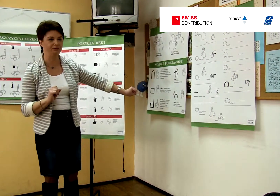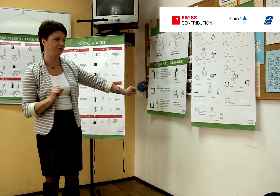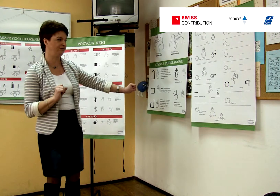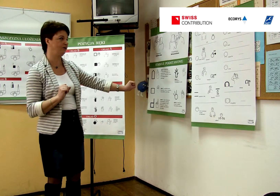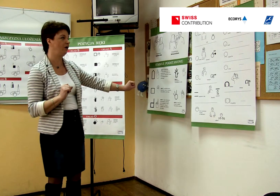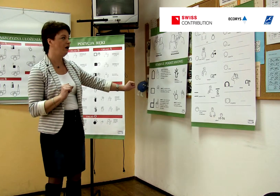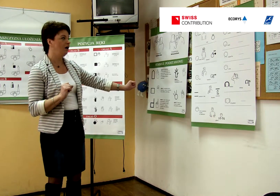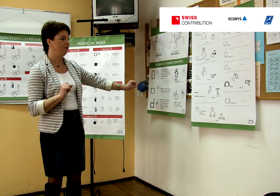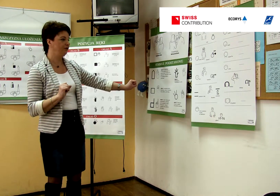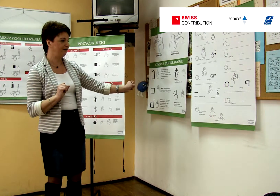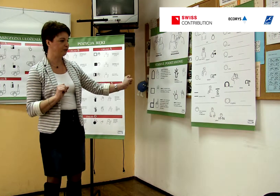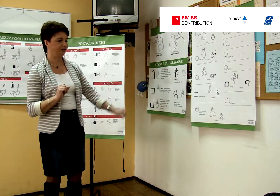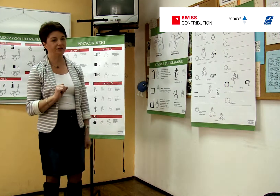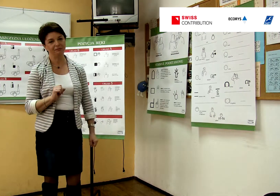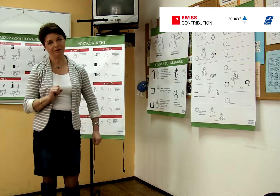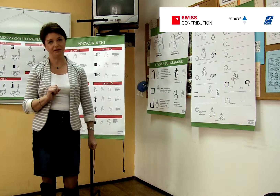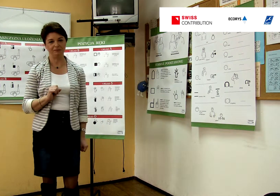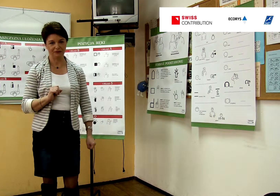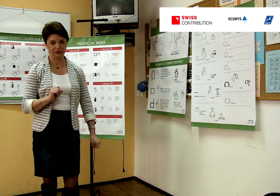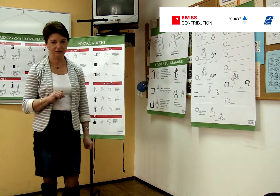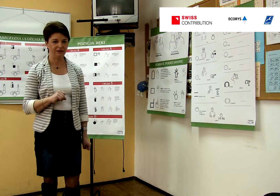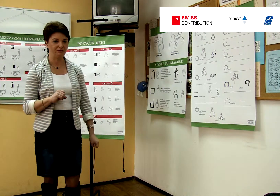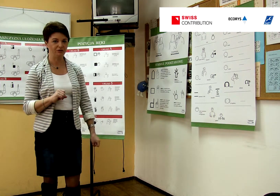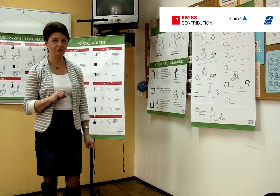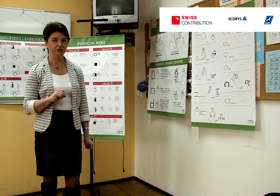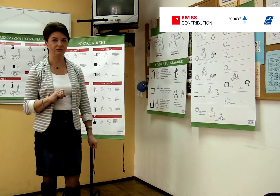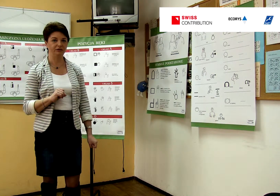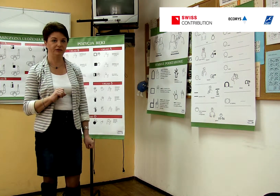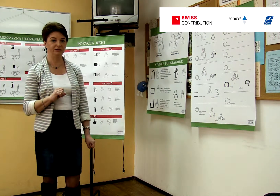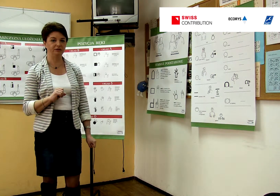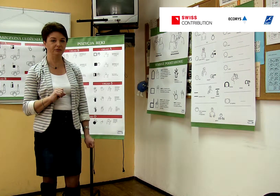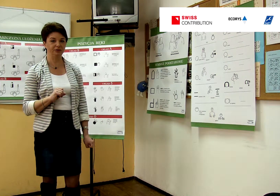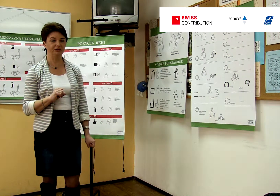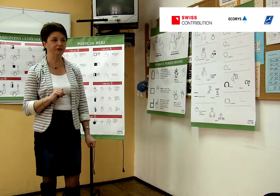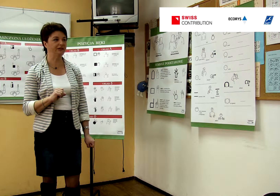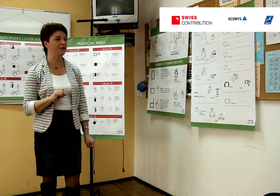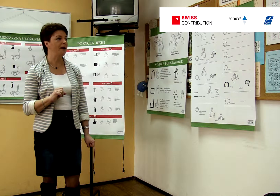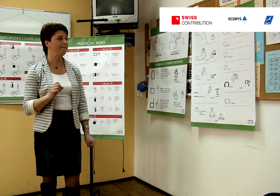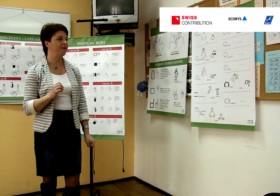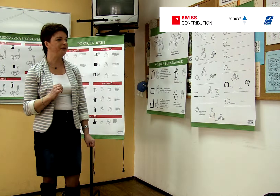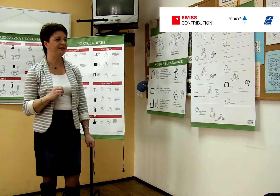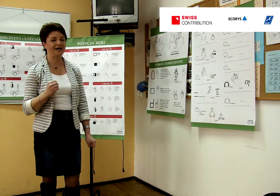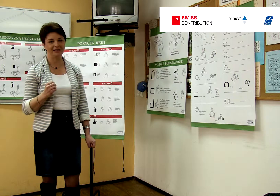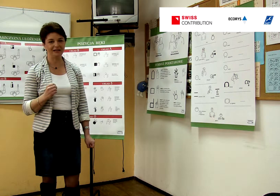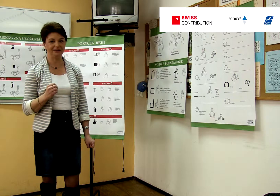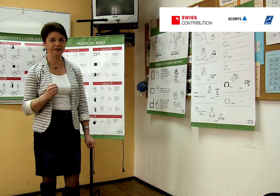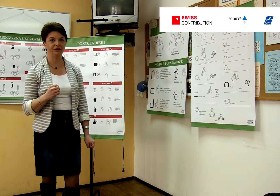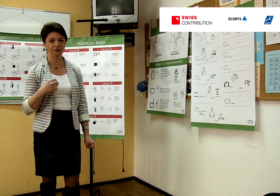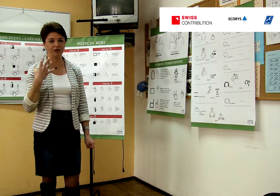migowego, ponieważ gramatyka polskiego języka migowego to jest przede wszystkim mimika i gesty, które